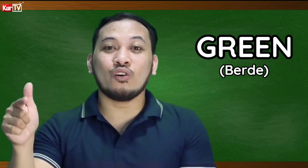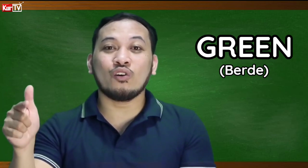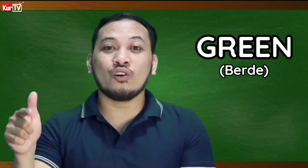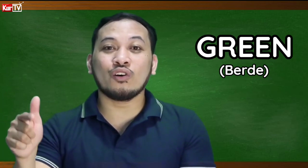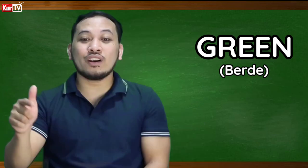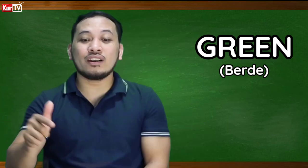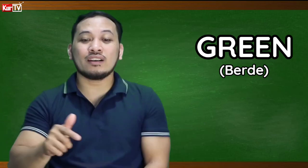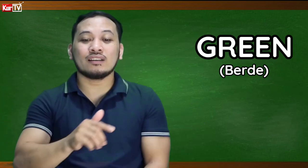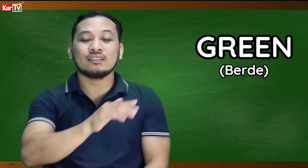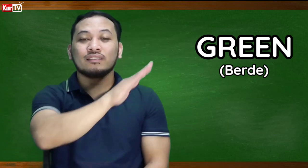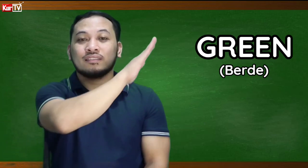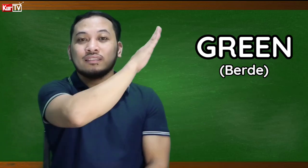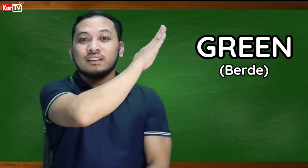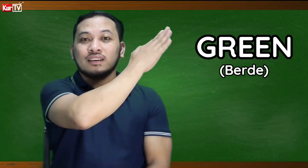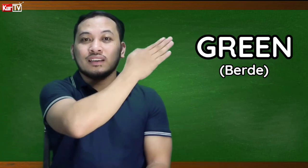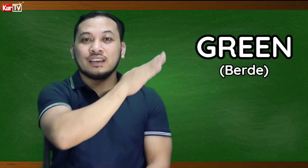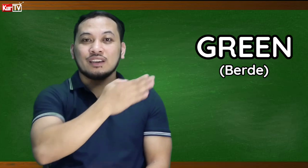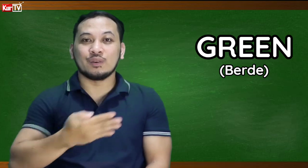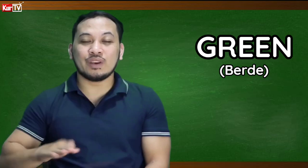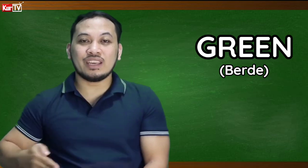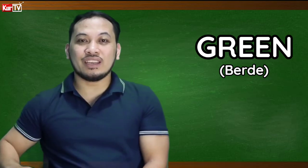Four! Green!